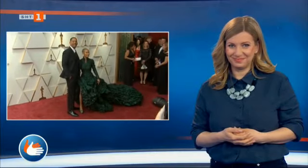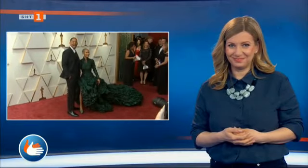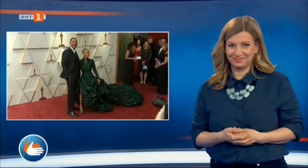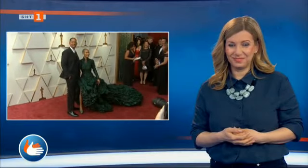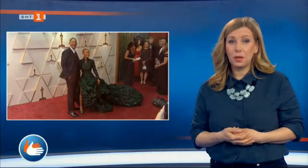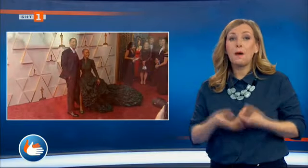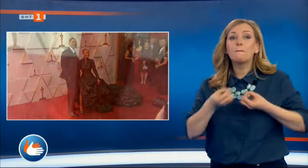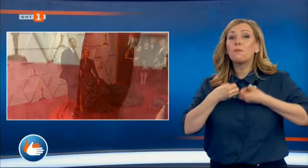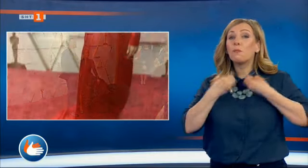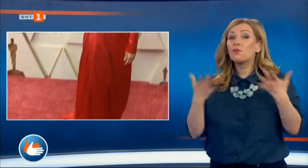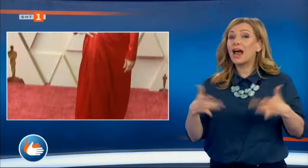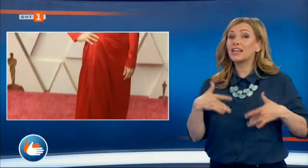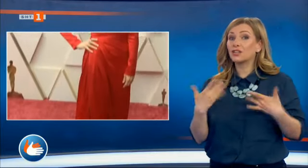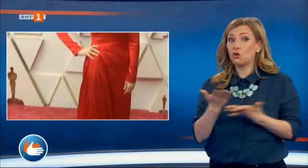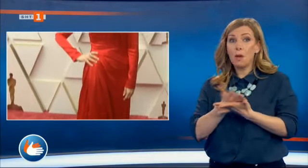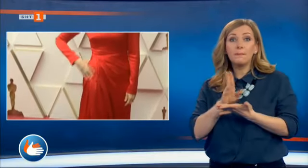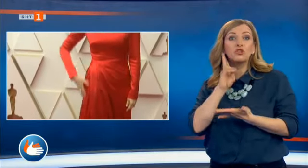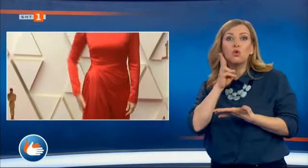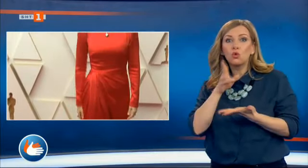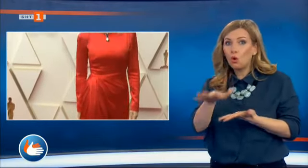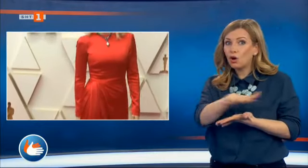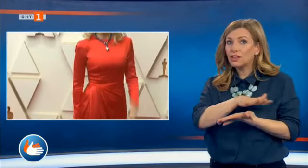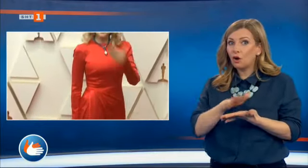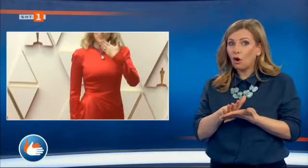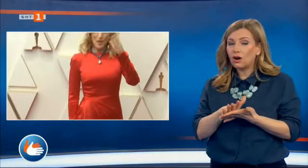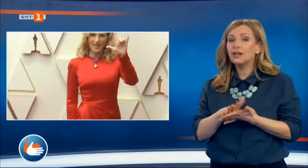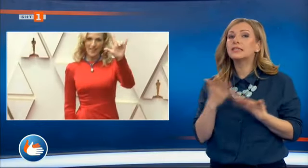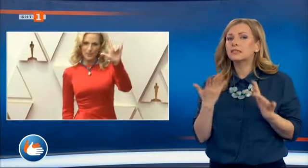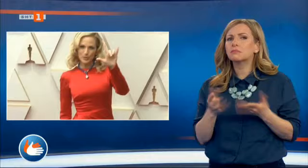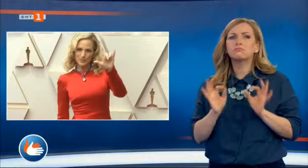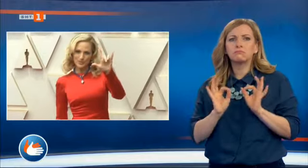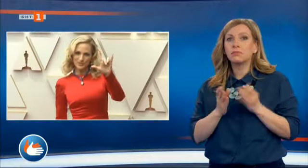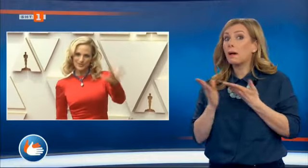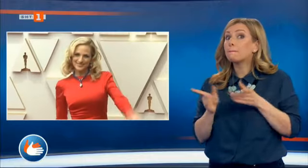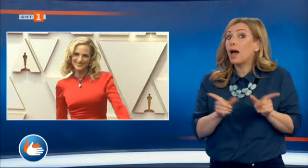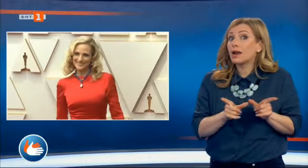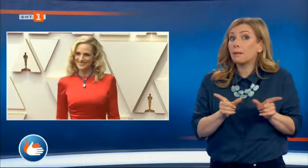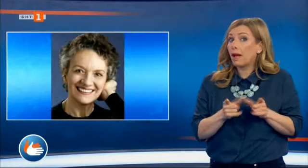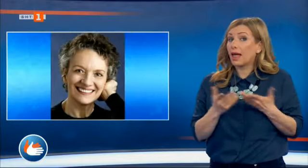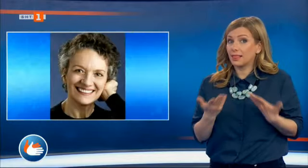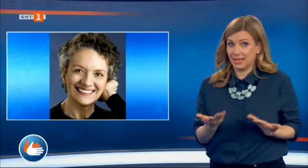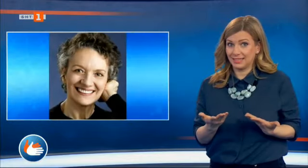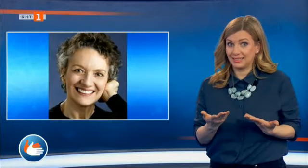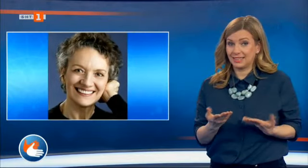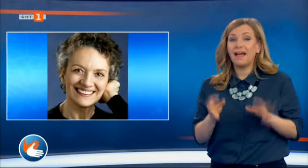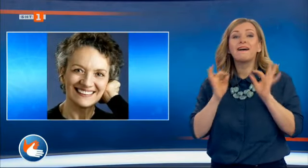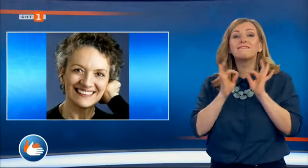Популярни актьори, представители на глухата общност през годините са Марли Матлин, Филис Фрилич,